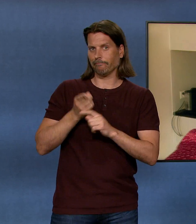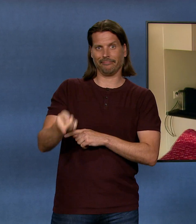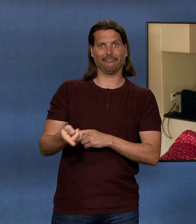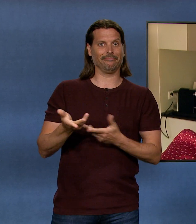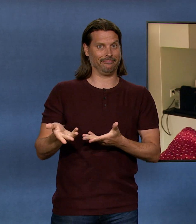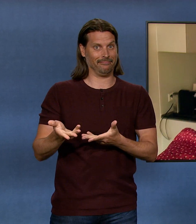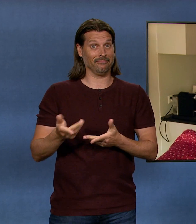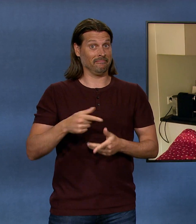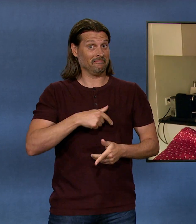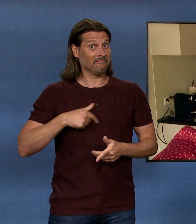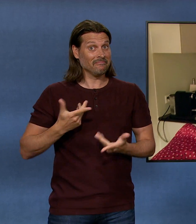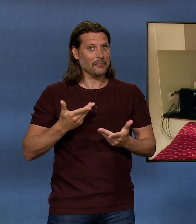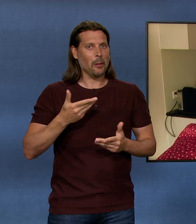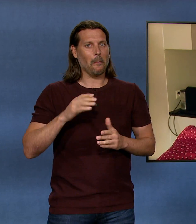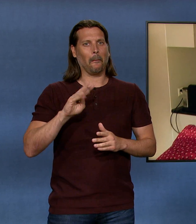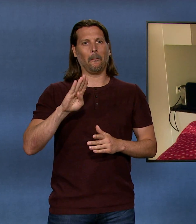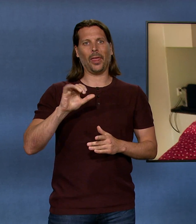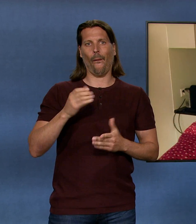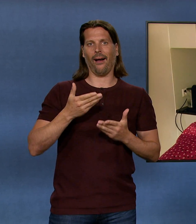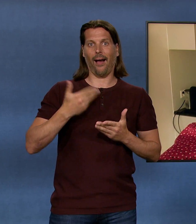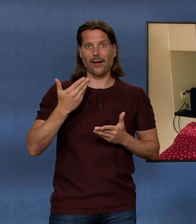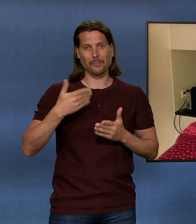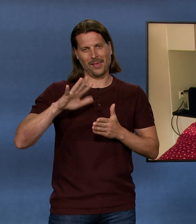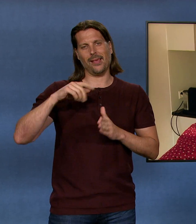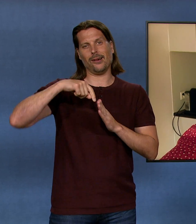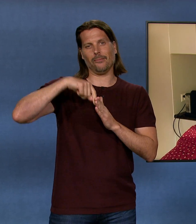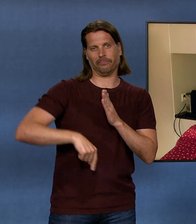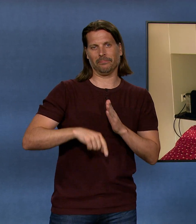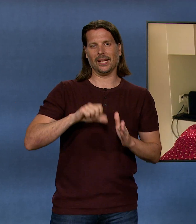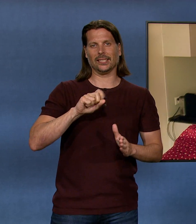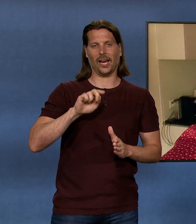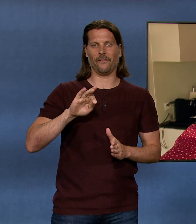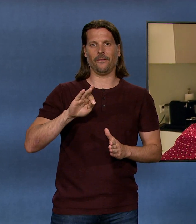Gas aus Abfall, dass das wirklich funktioniert, erzähle ich dir in der SRF Kinder News.